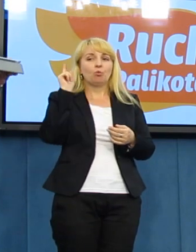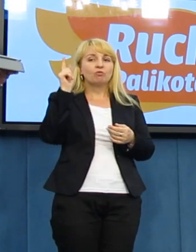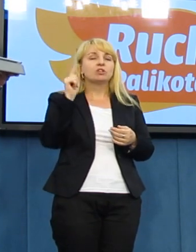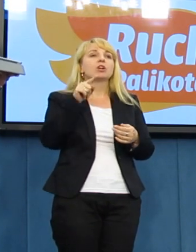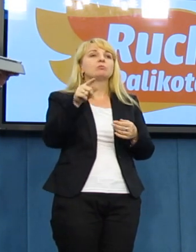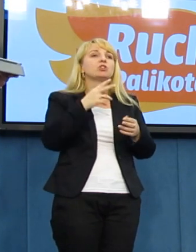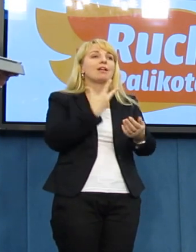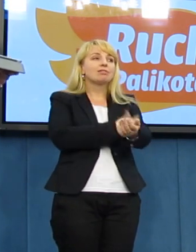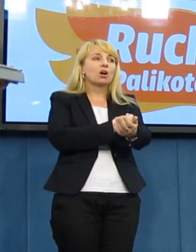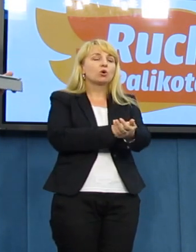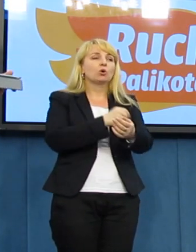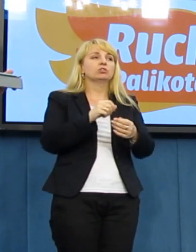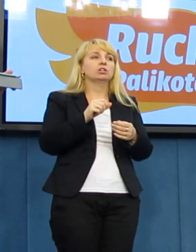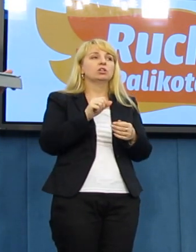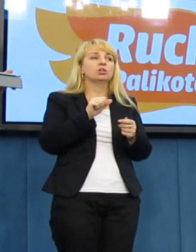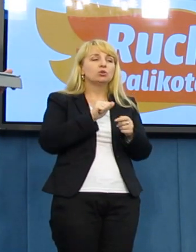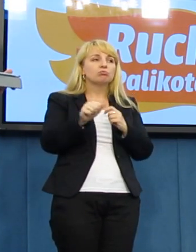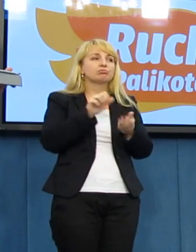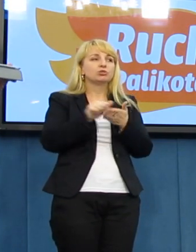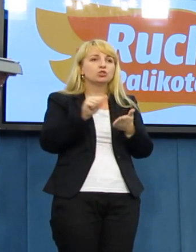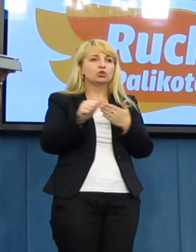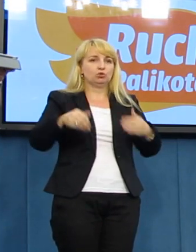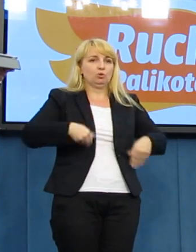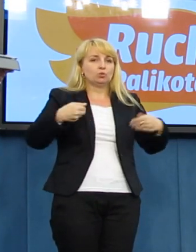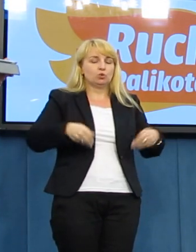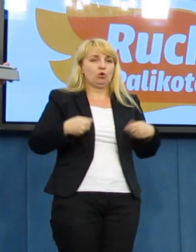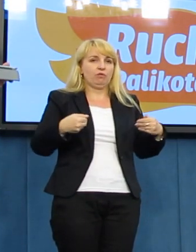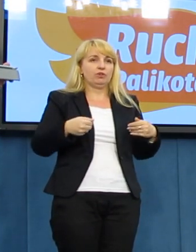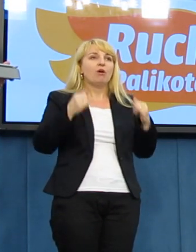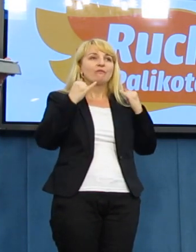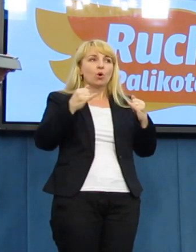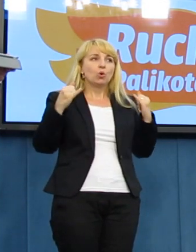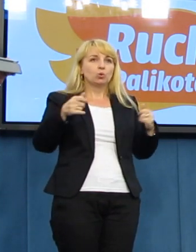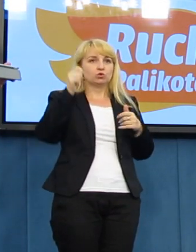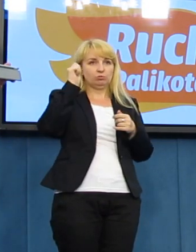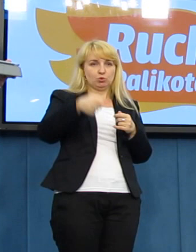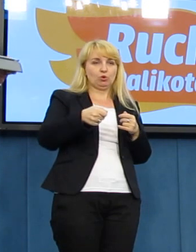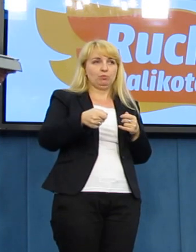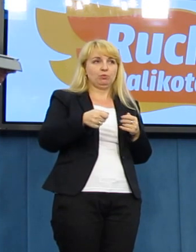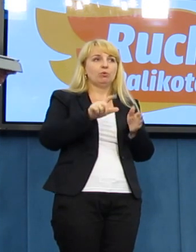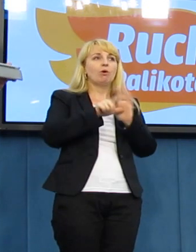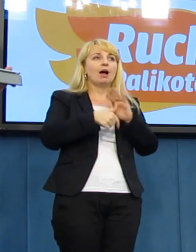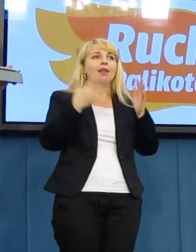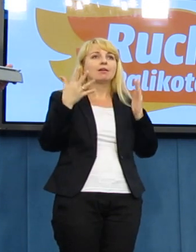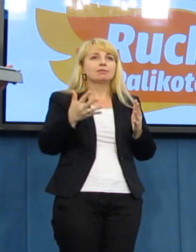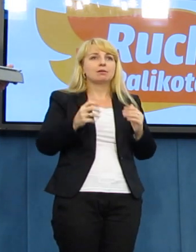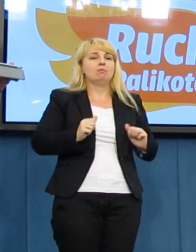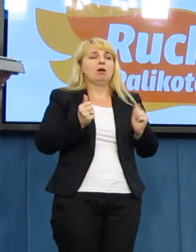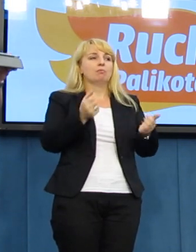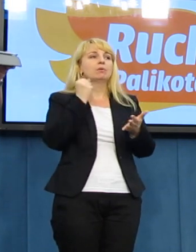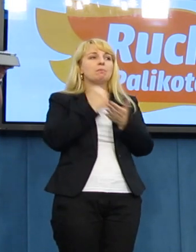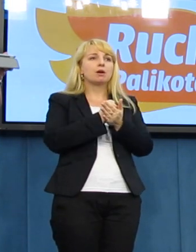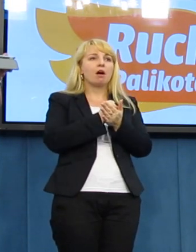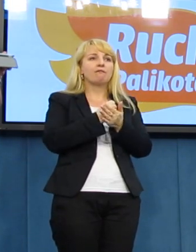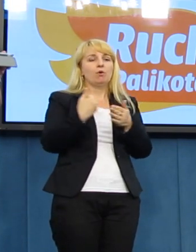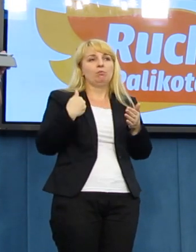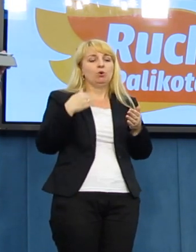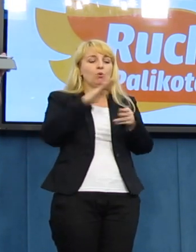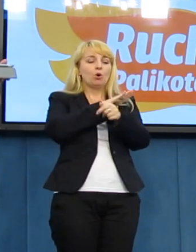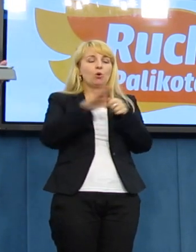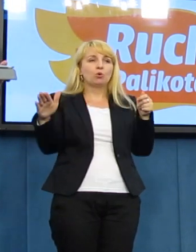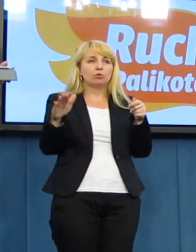szkodliwe. One są szkodliwe w różnym stopniu. Więc chcielibyśmy, żeby prawo było równe dla wszystkich. Zarówno dla